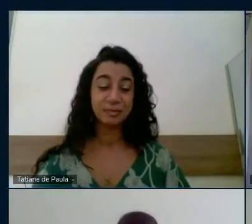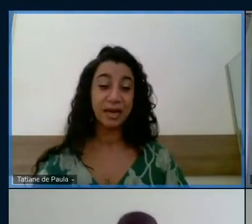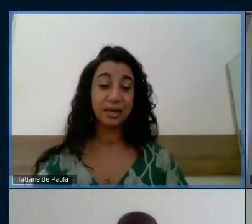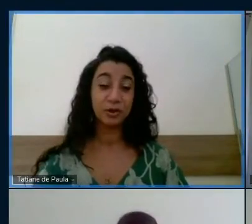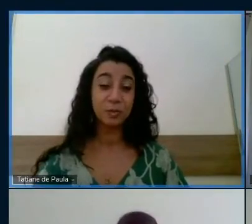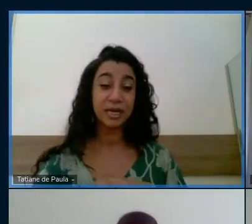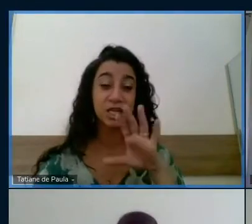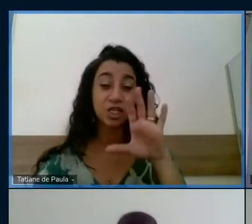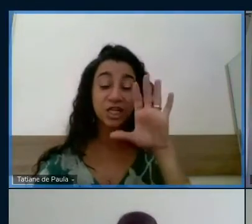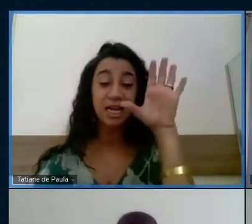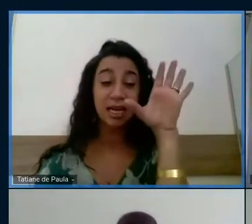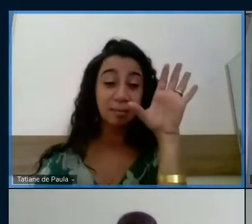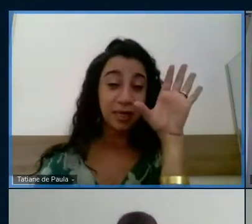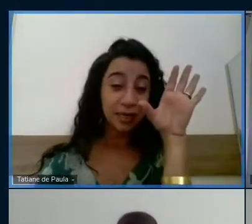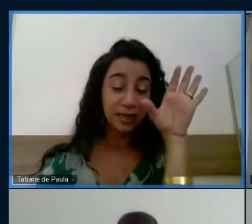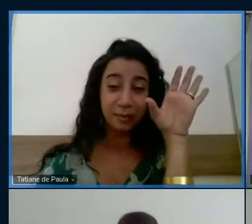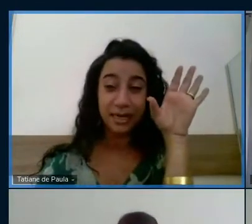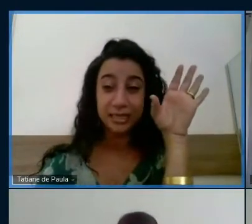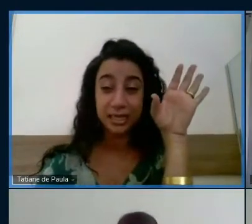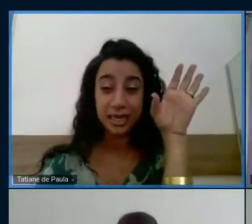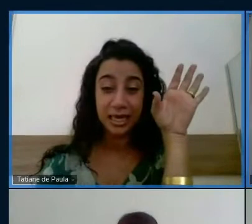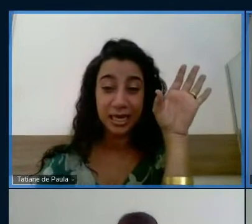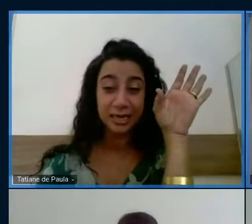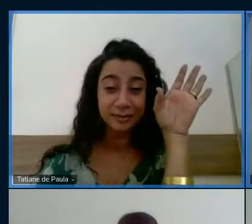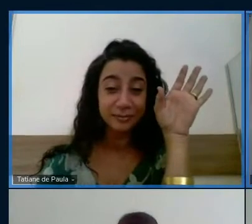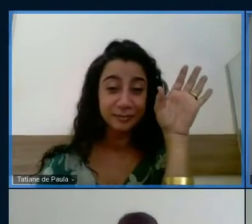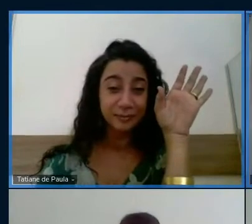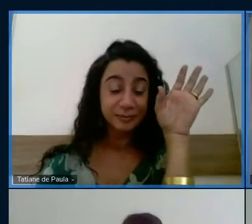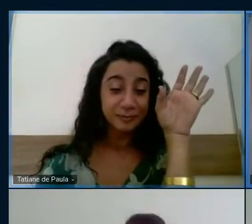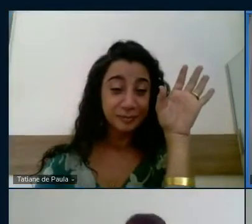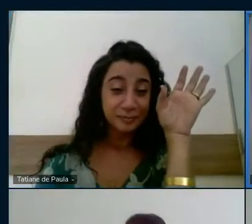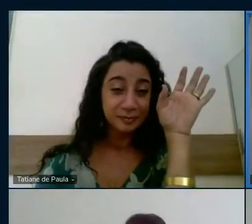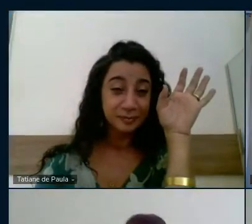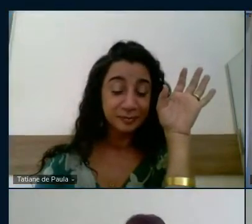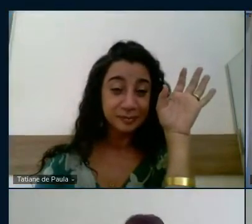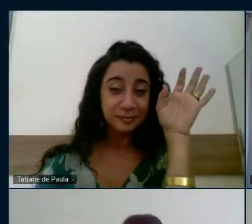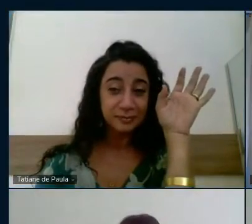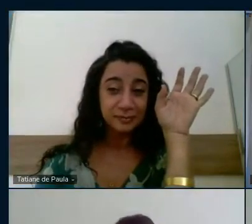peraí estou esperando a Sheila abrir aparecer Sheila